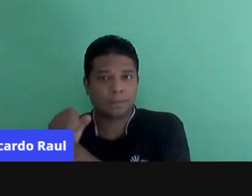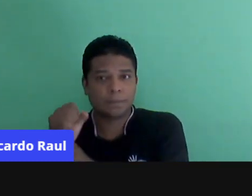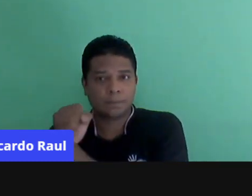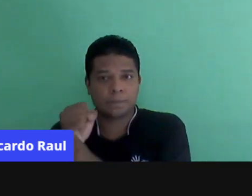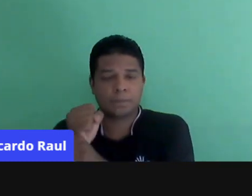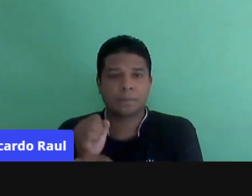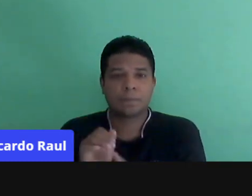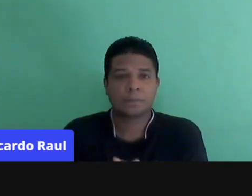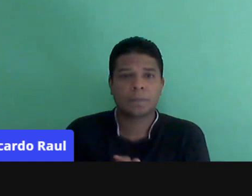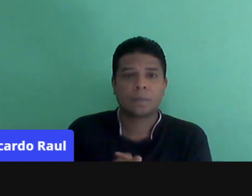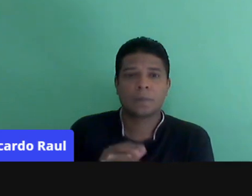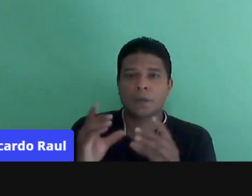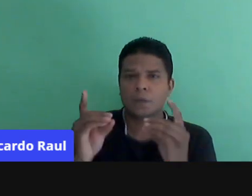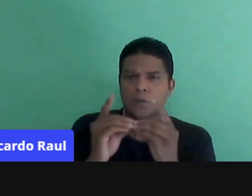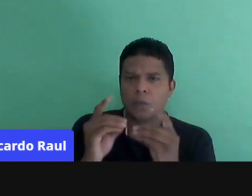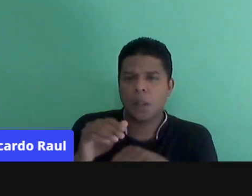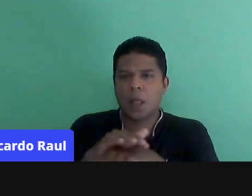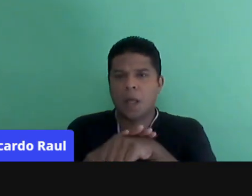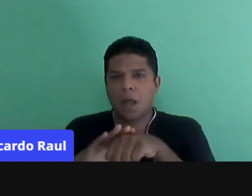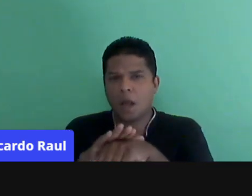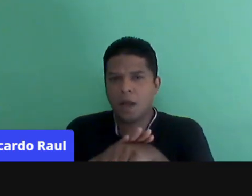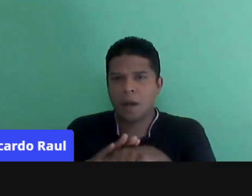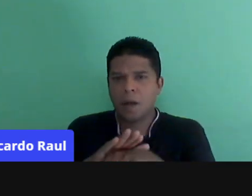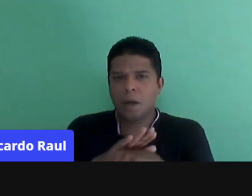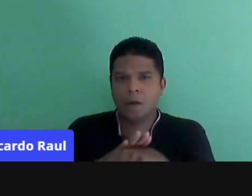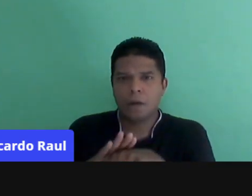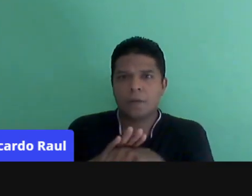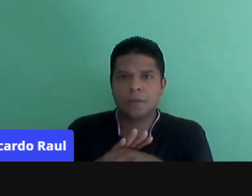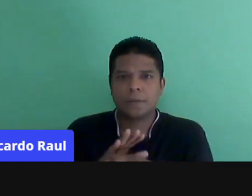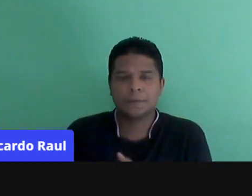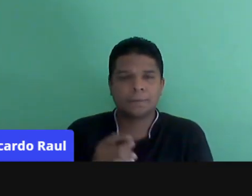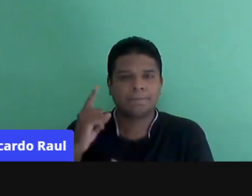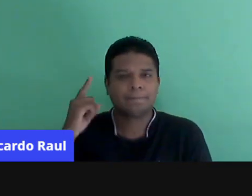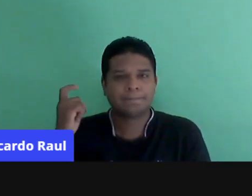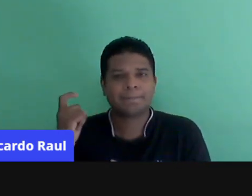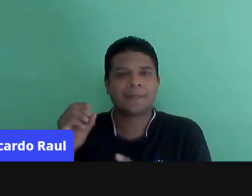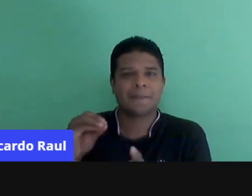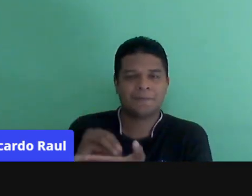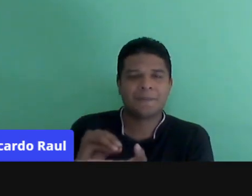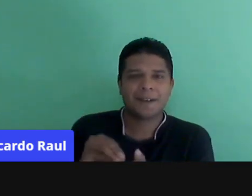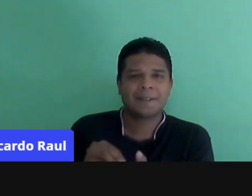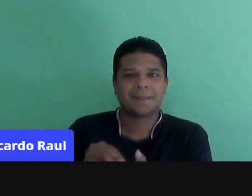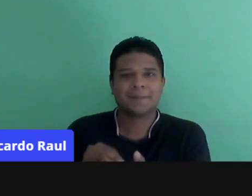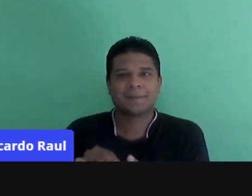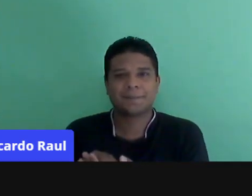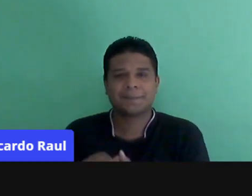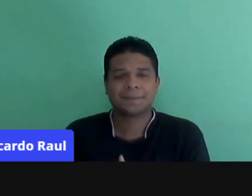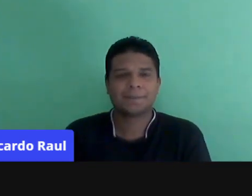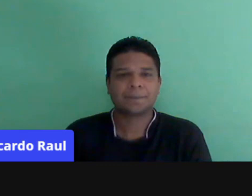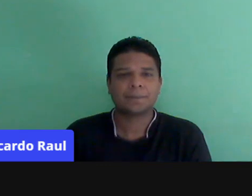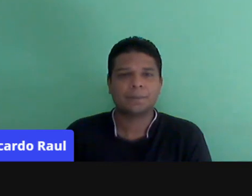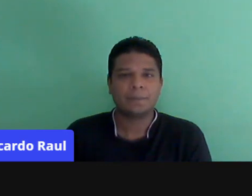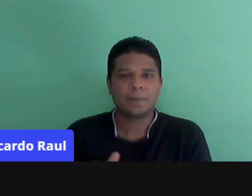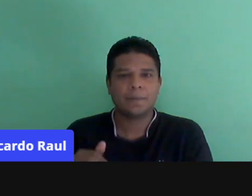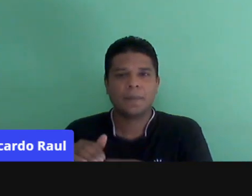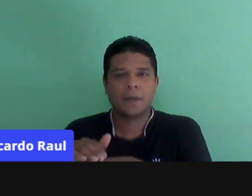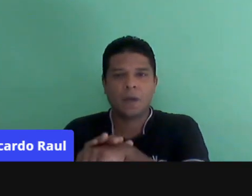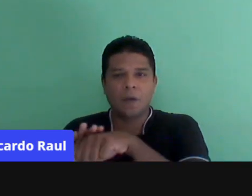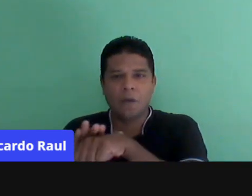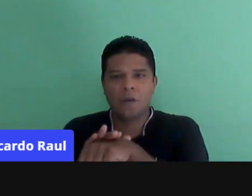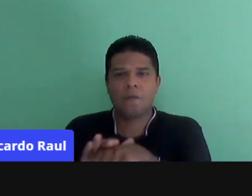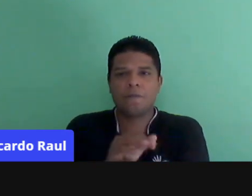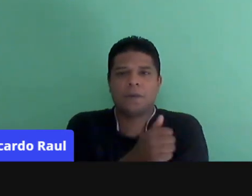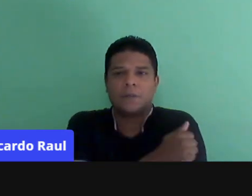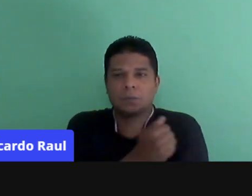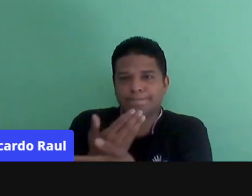gente, o diálogo, a conversa, aquele barulhinho gostoso que a gente está sentindo falta nesse momento, né. Da conversa dos alunos, da